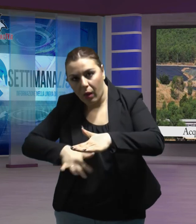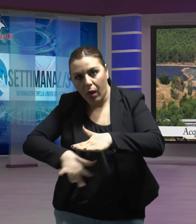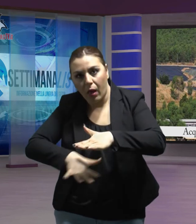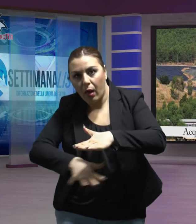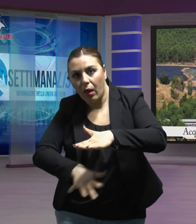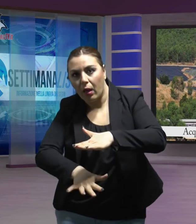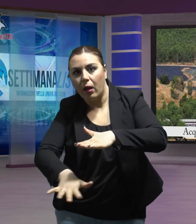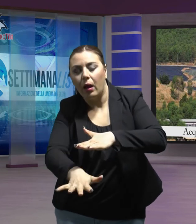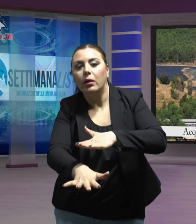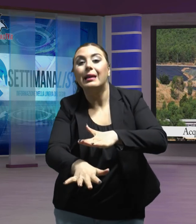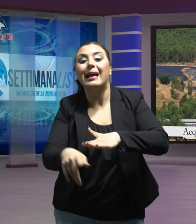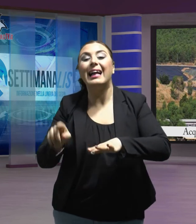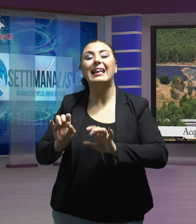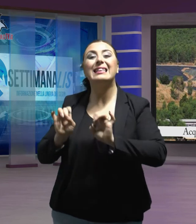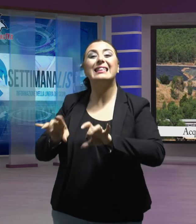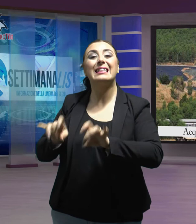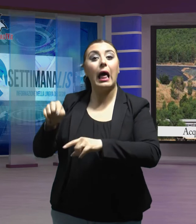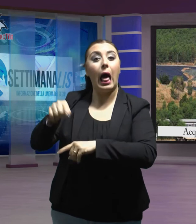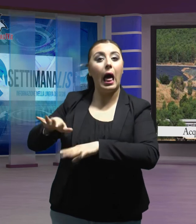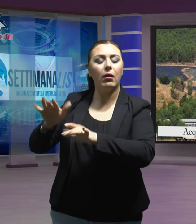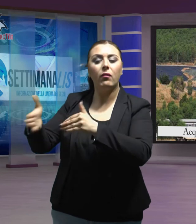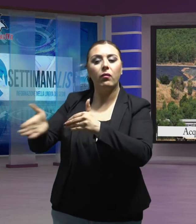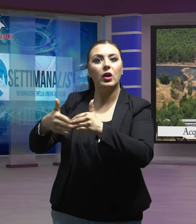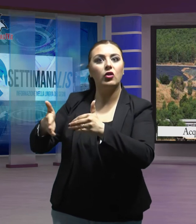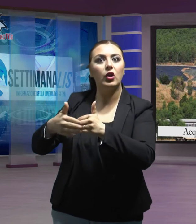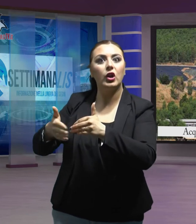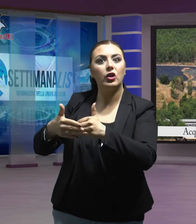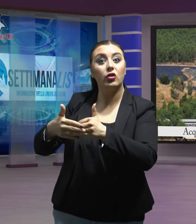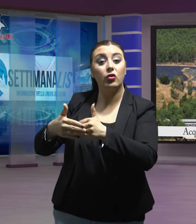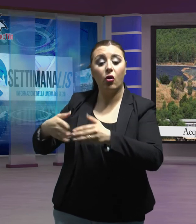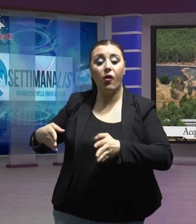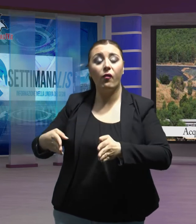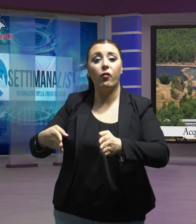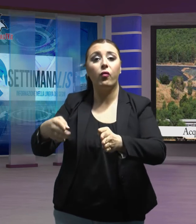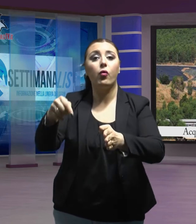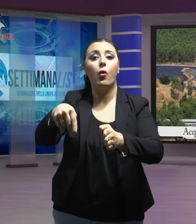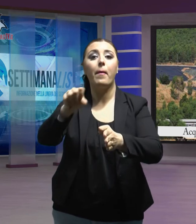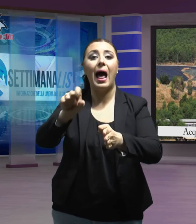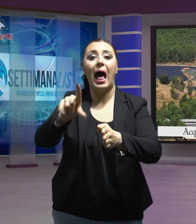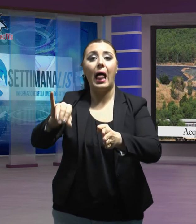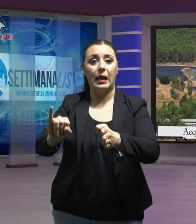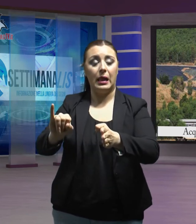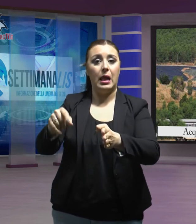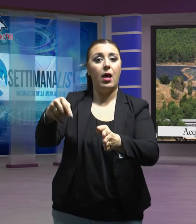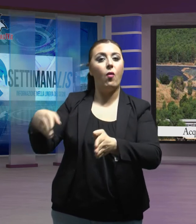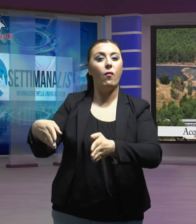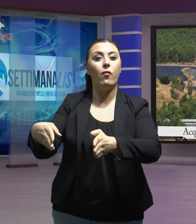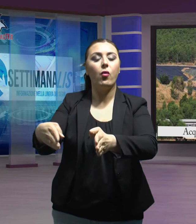discarica infatti si trova a poca distanza dal fiume Alli che serve i terreni